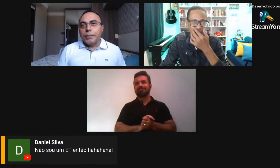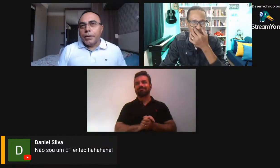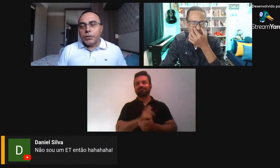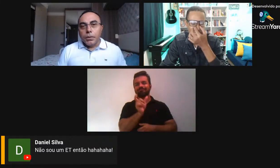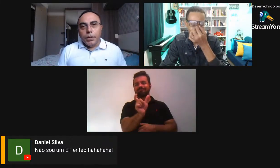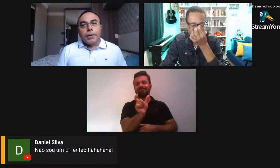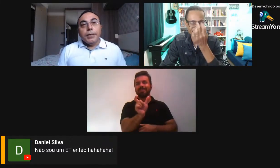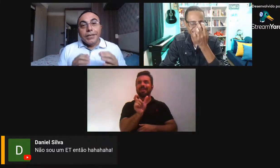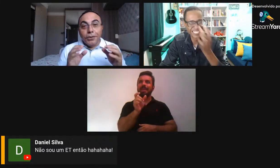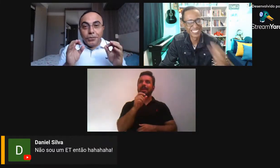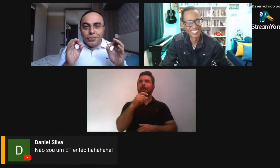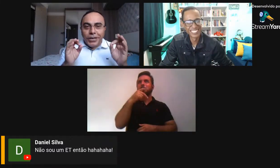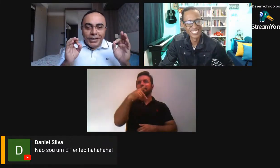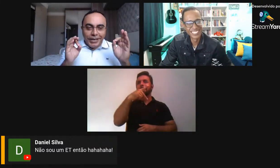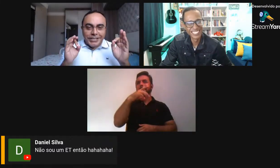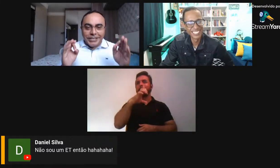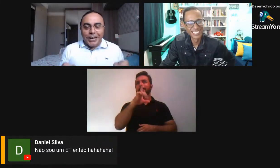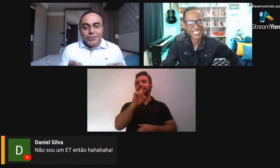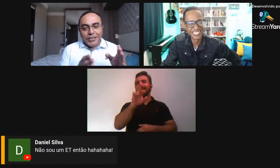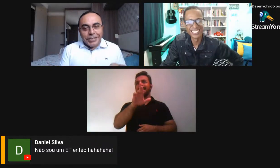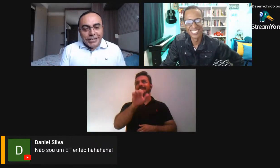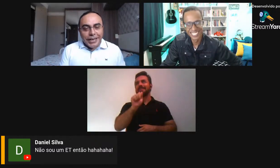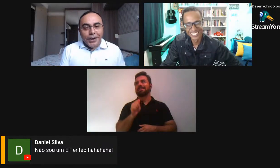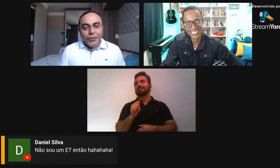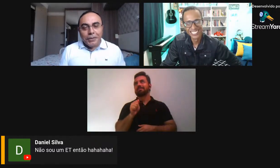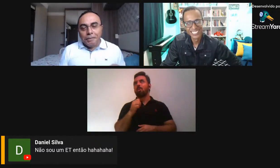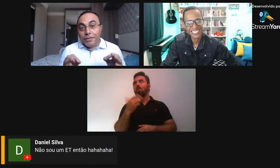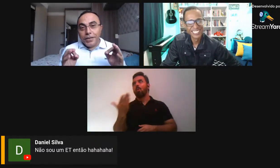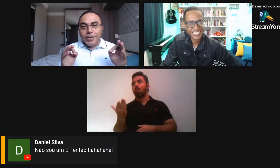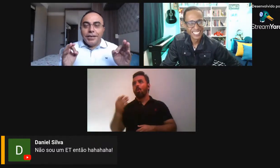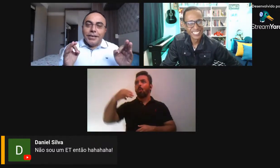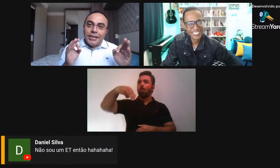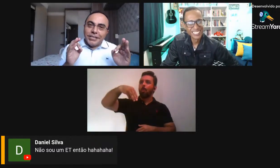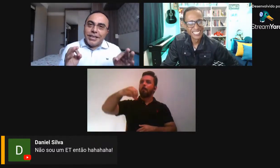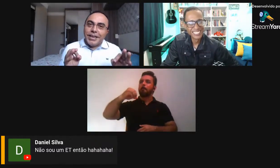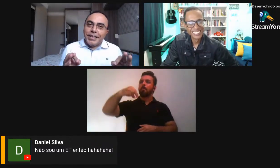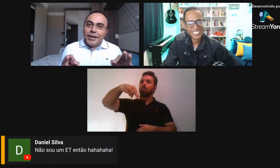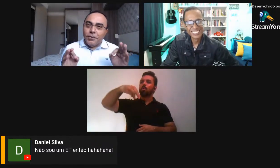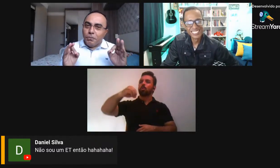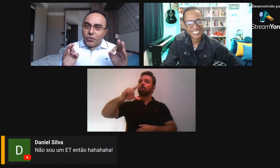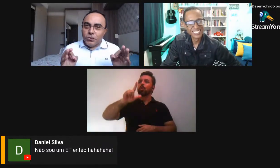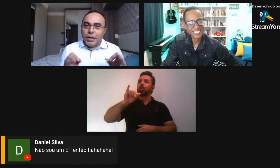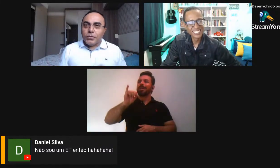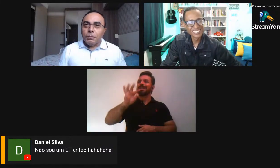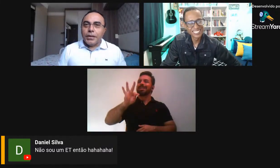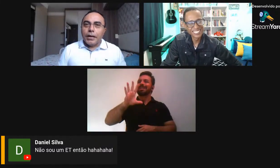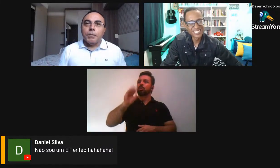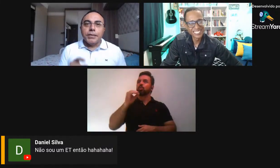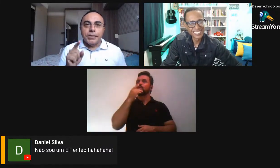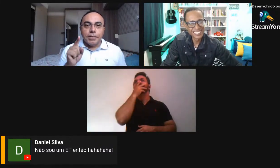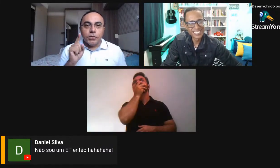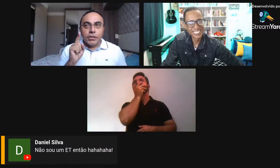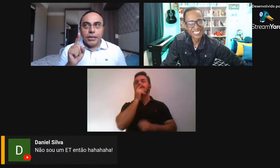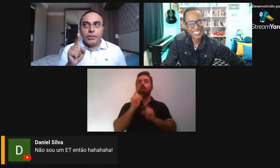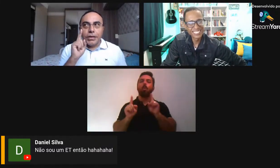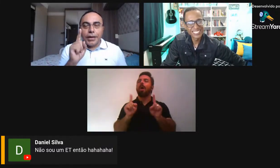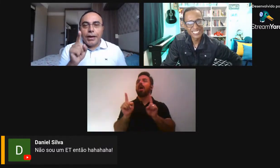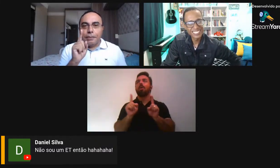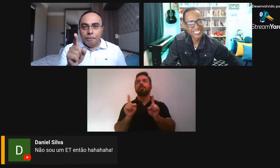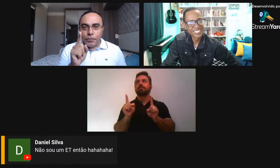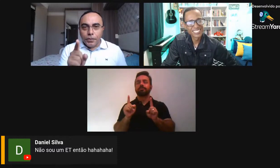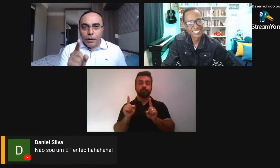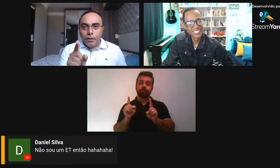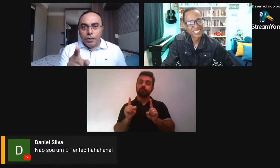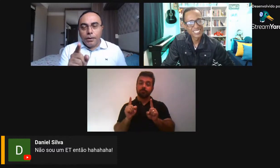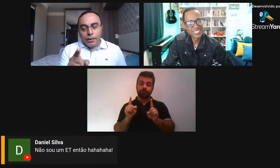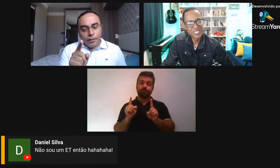botar pedra mesmo, então, Reginaldo e Daniel, esse aí é o ponto mais complicado, mas assim, você tem que chegar